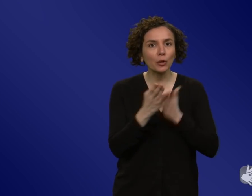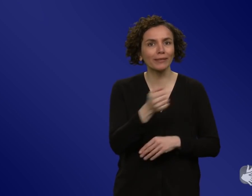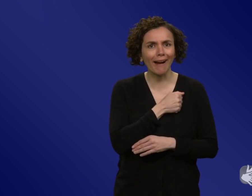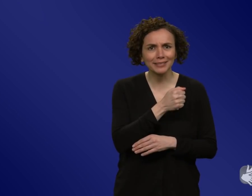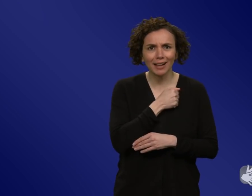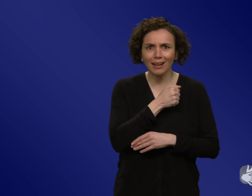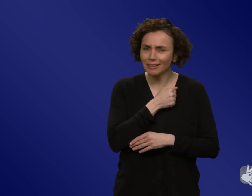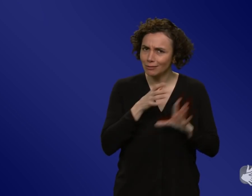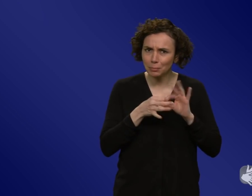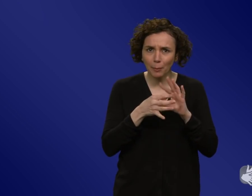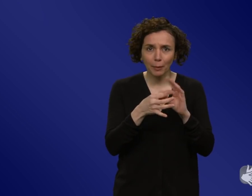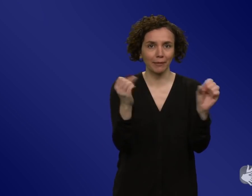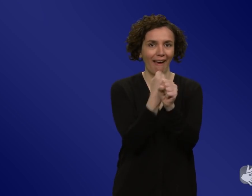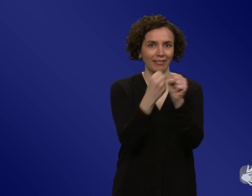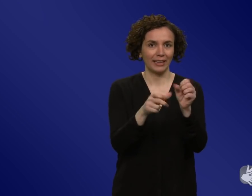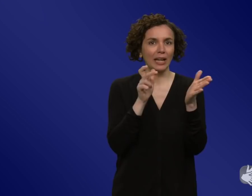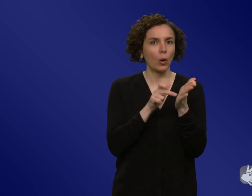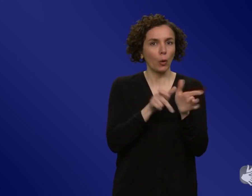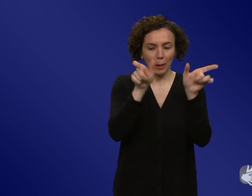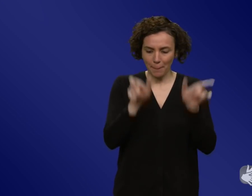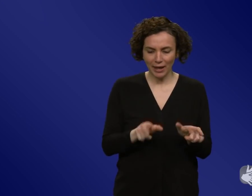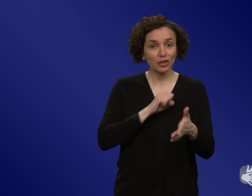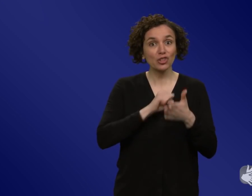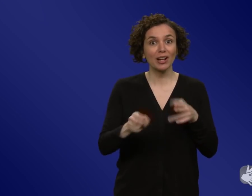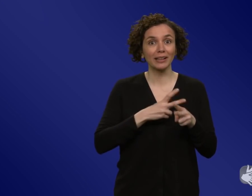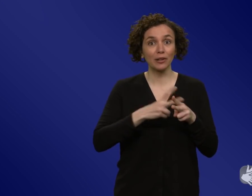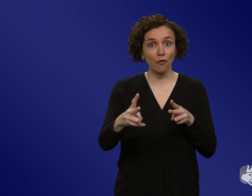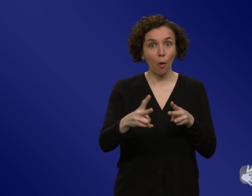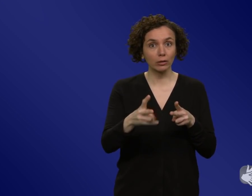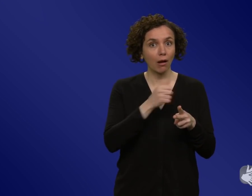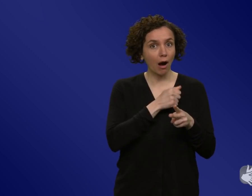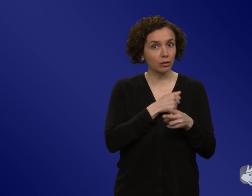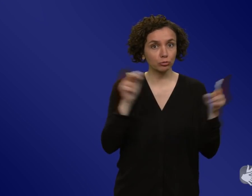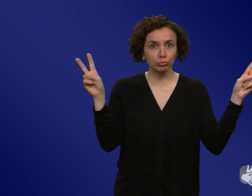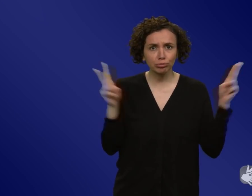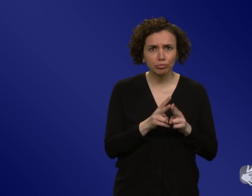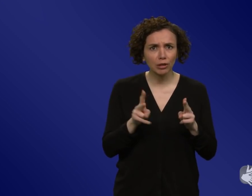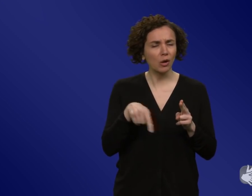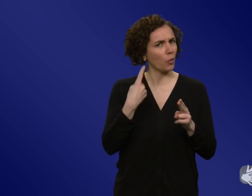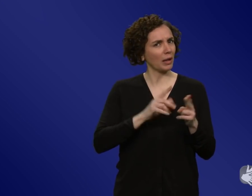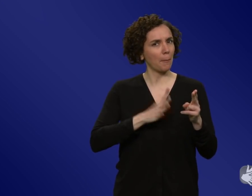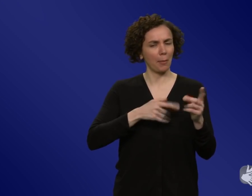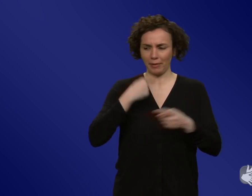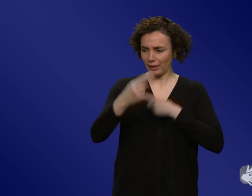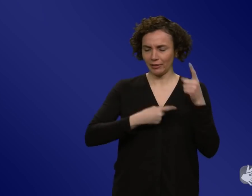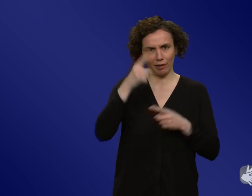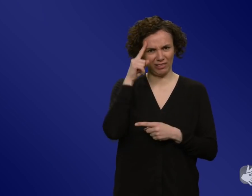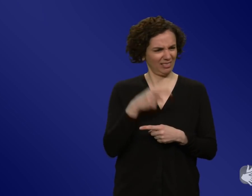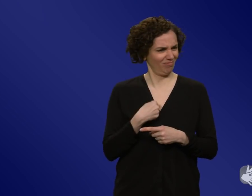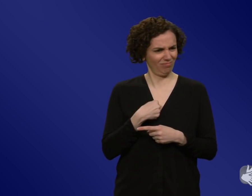gewöhnt sich an vieles, das ist das eine und fühlt sich vielleicht auch irgendwann so ein bisschen veräppelt, wenn immer diese Angstbotschaften kommen und möchte